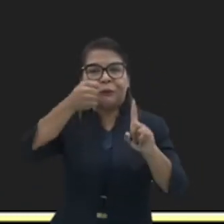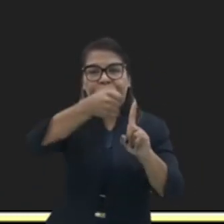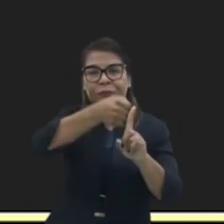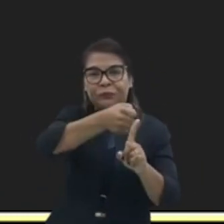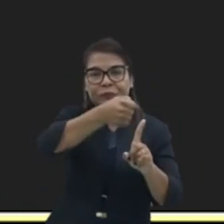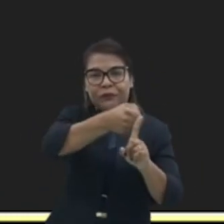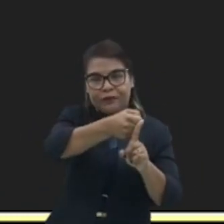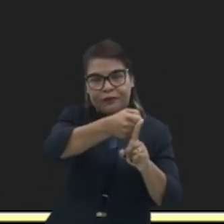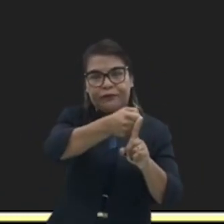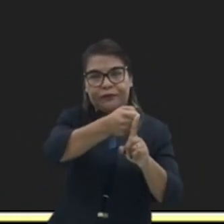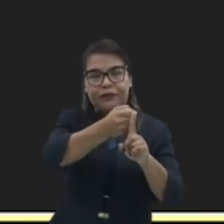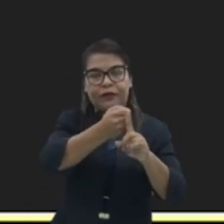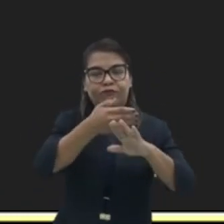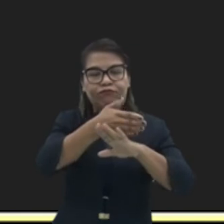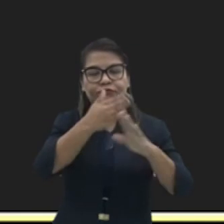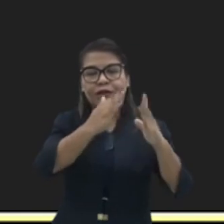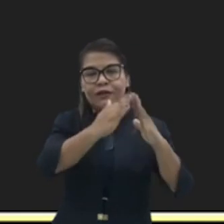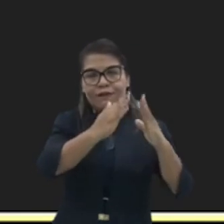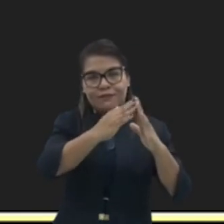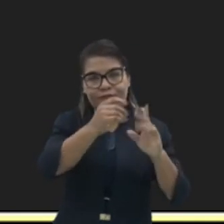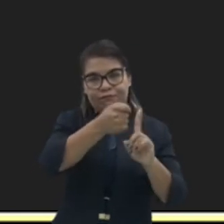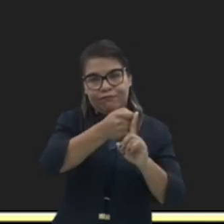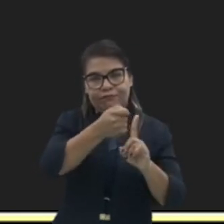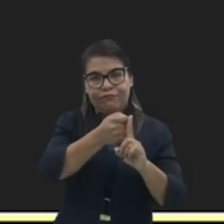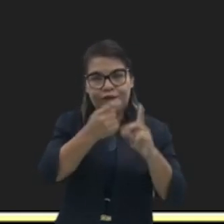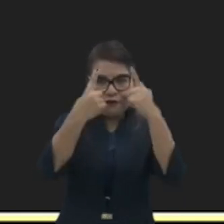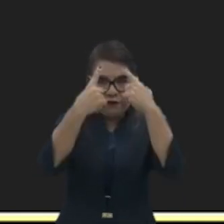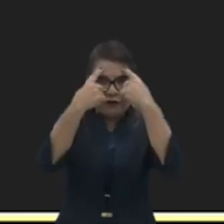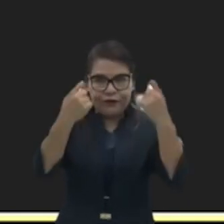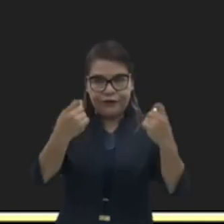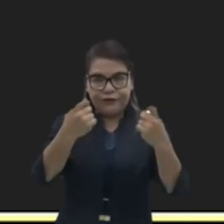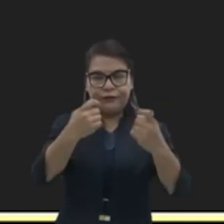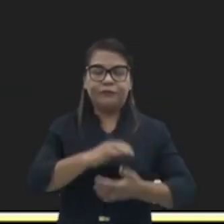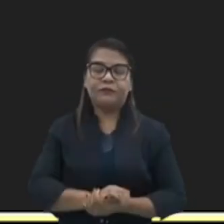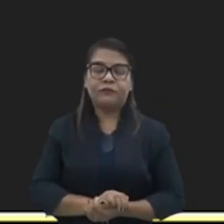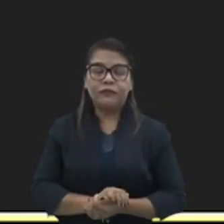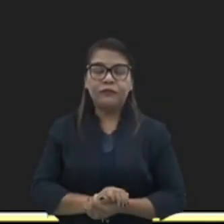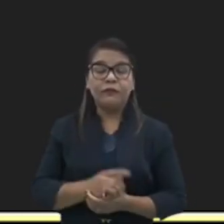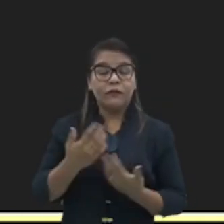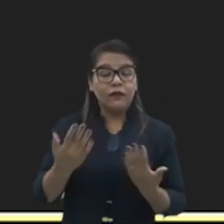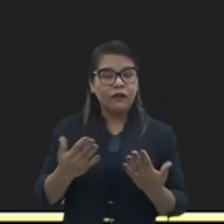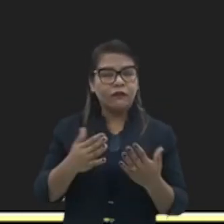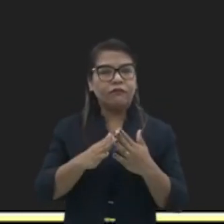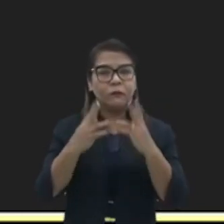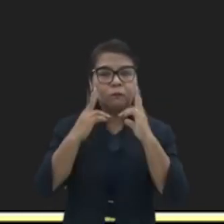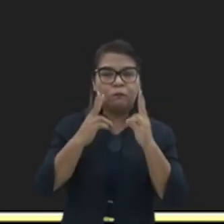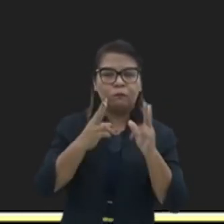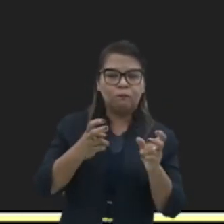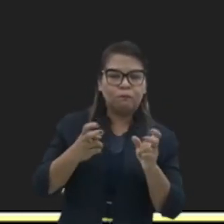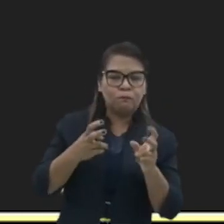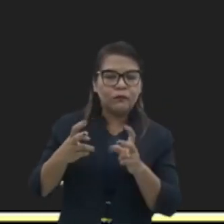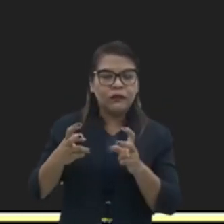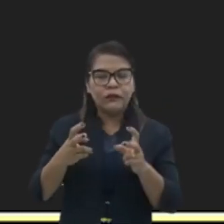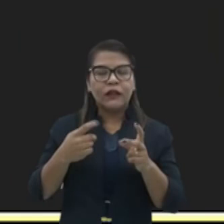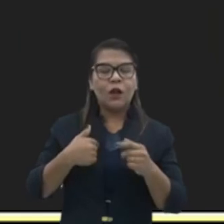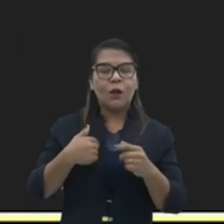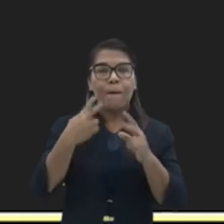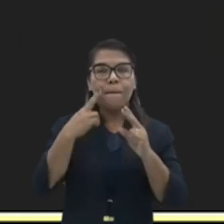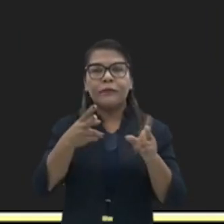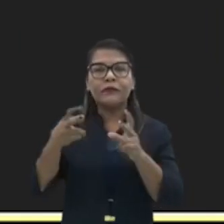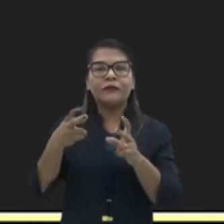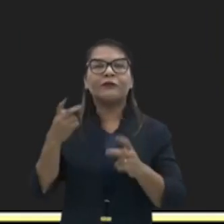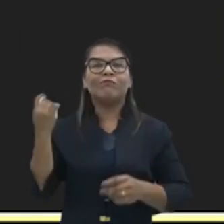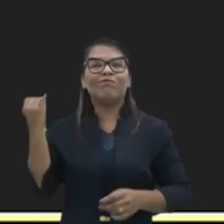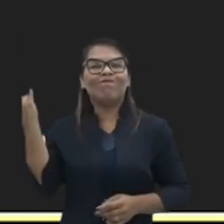surda. E foi a partir de então que eu vi o tamanho da importância de trabalhos